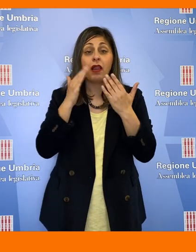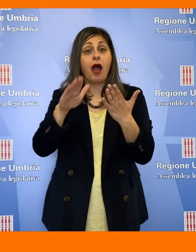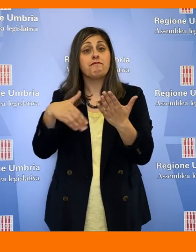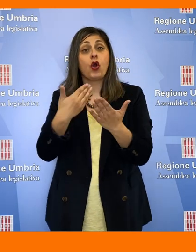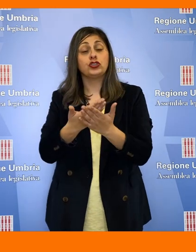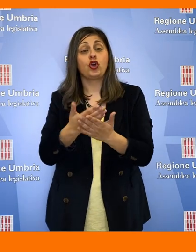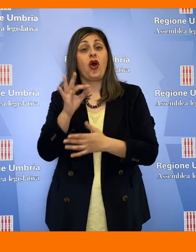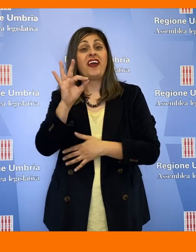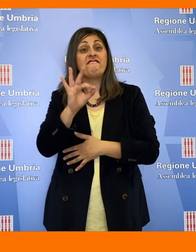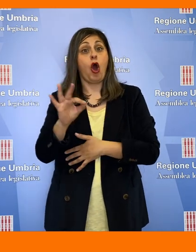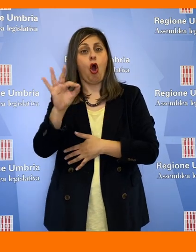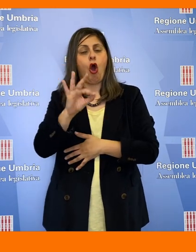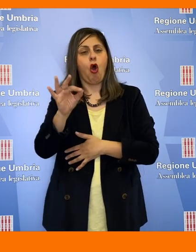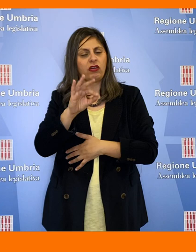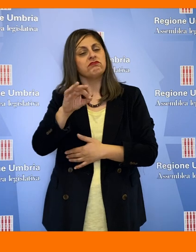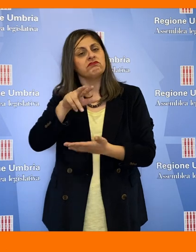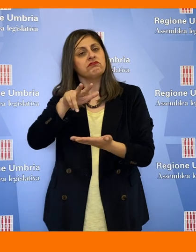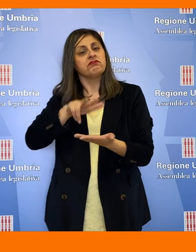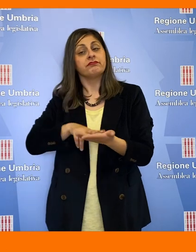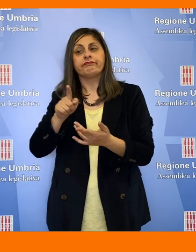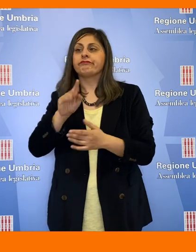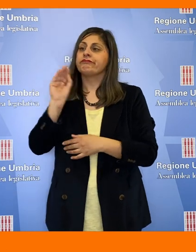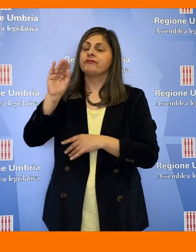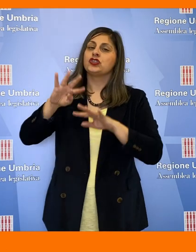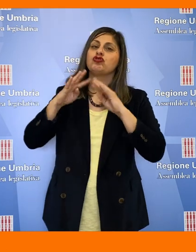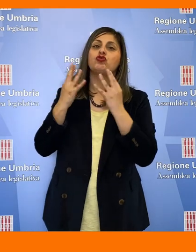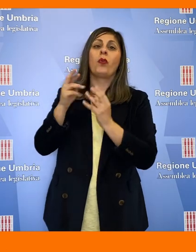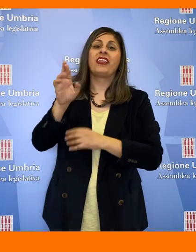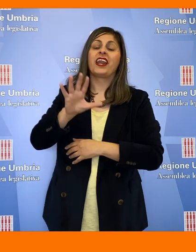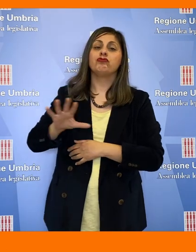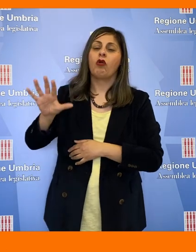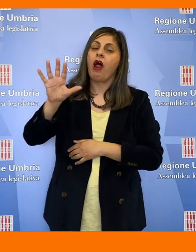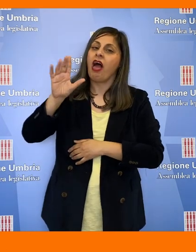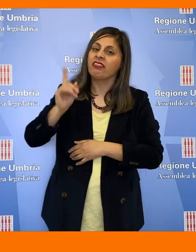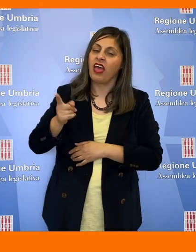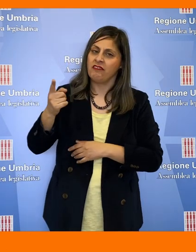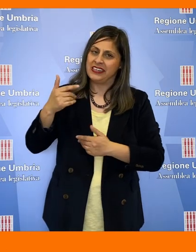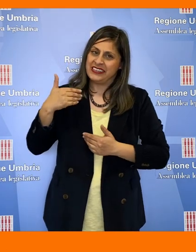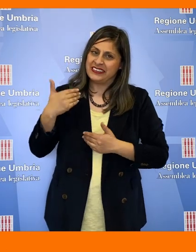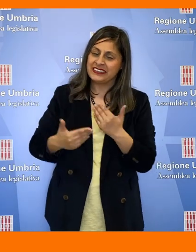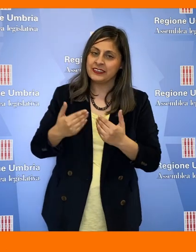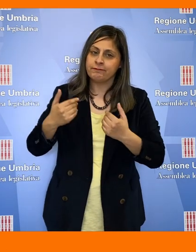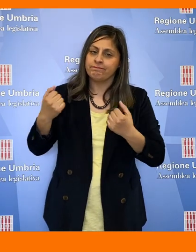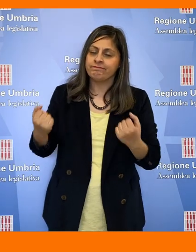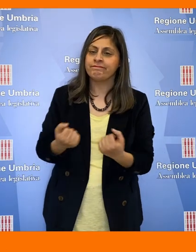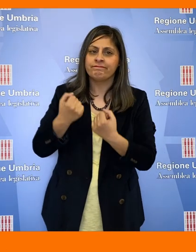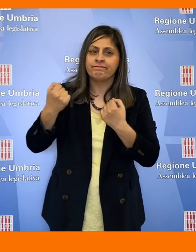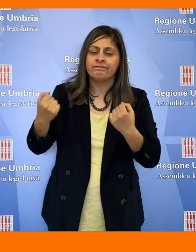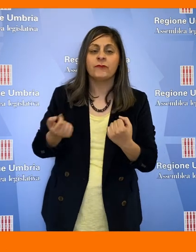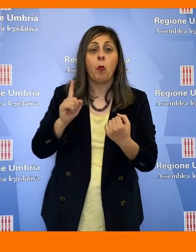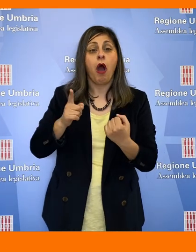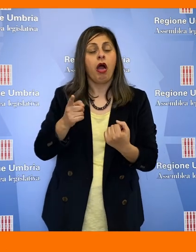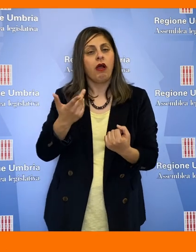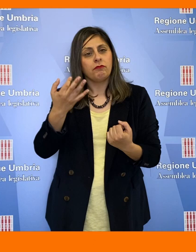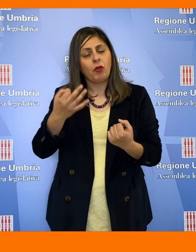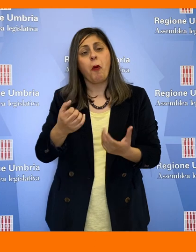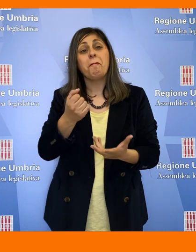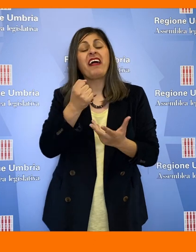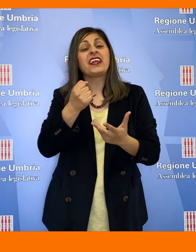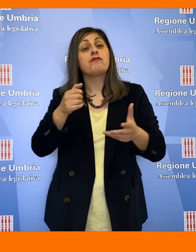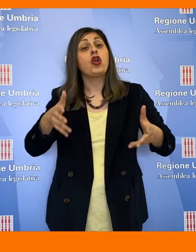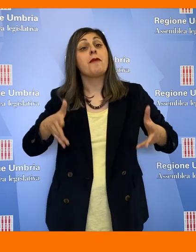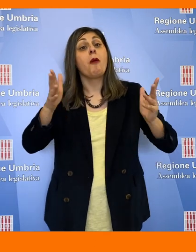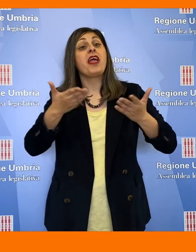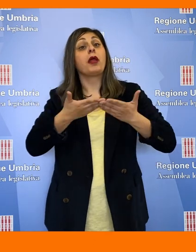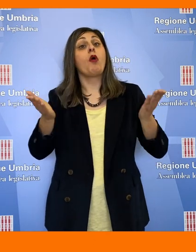la mozione di Andrea Fora che chiede alla Giunta regionale di attivarsi per la valorizzazione del patrimonio